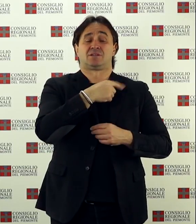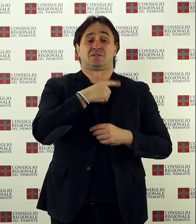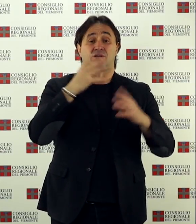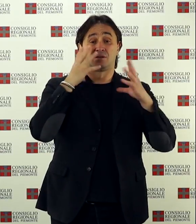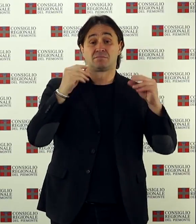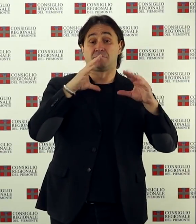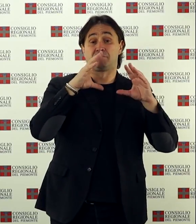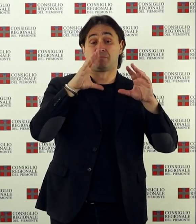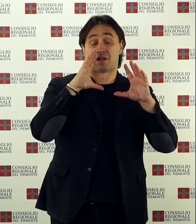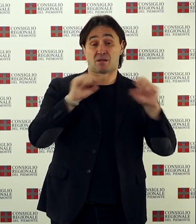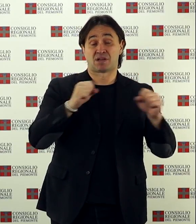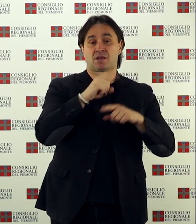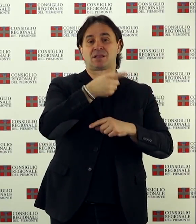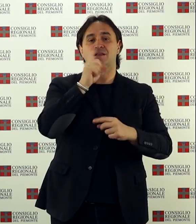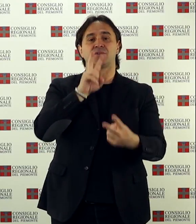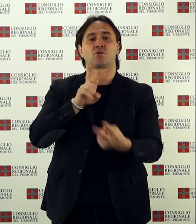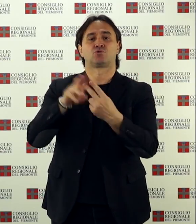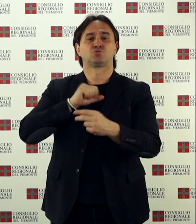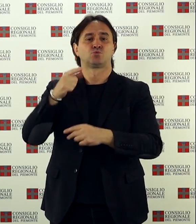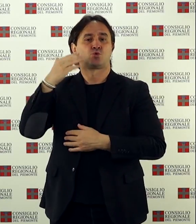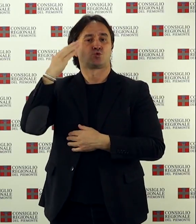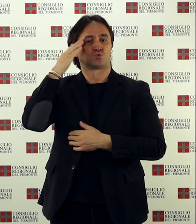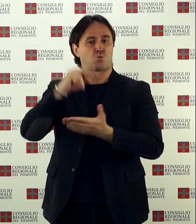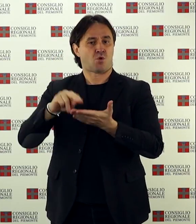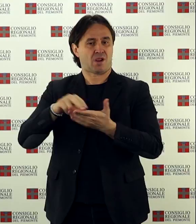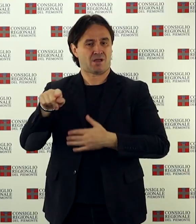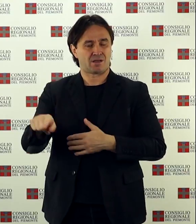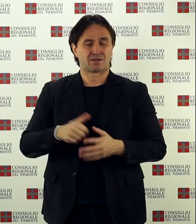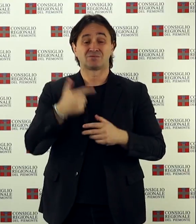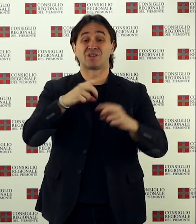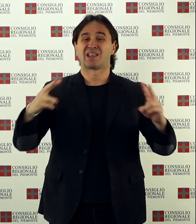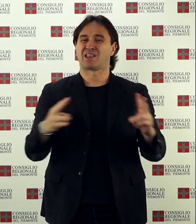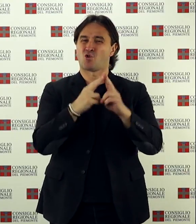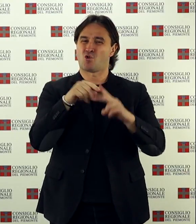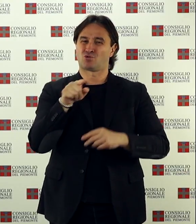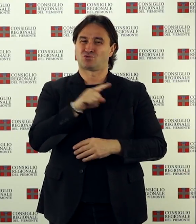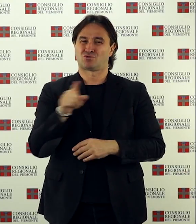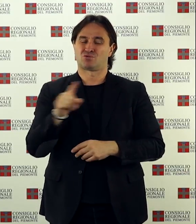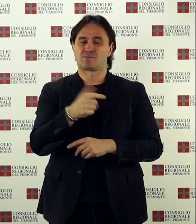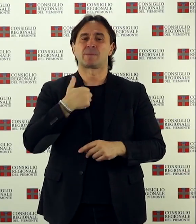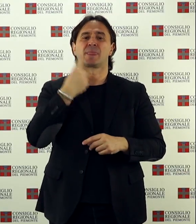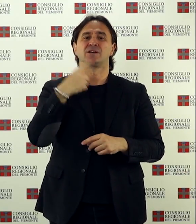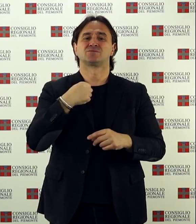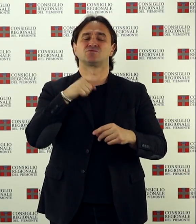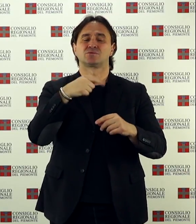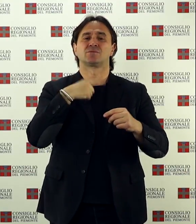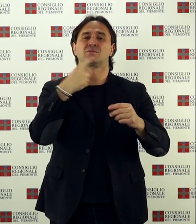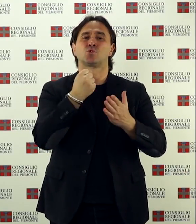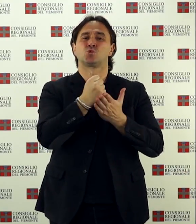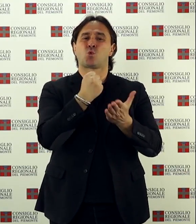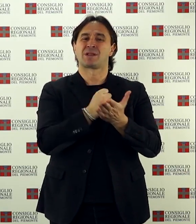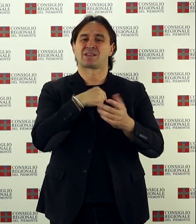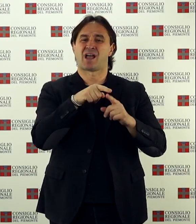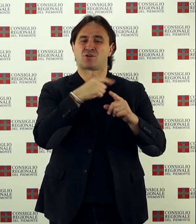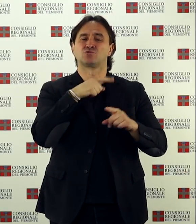dell'indebitamento, organizzati dall'Osservatorio regionale contro l'usura. Durante gli incontri viene proiettata la versione ridotta a 21 minuti